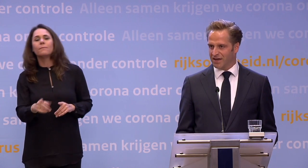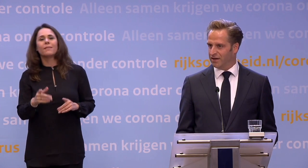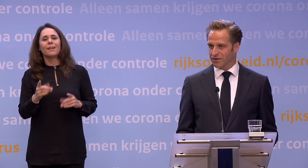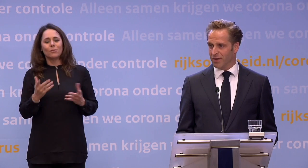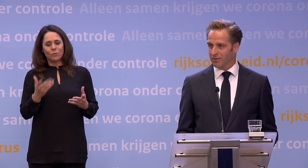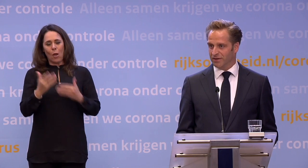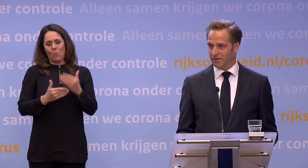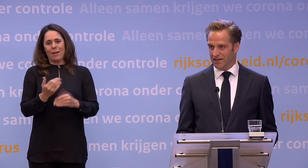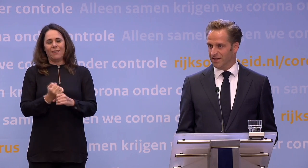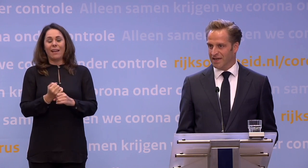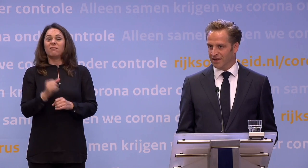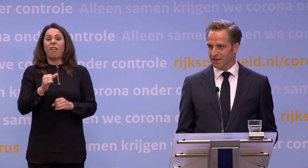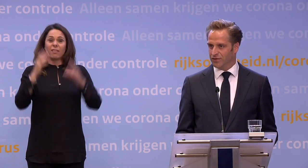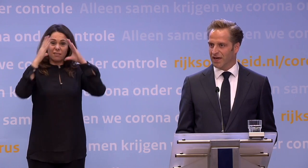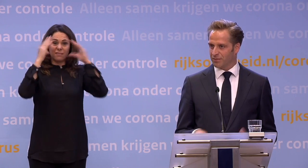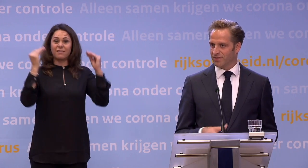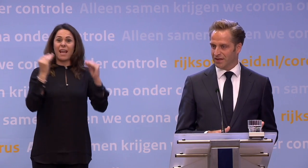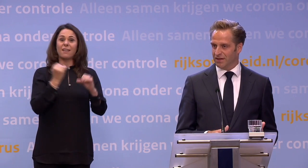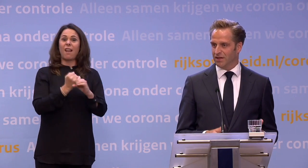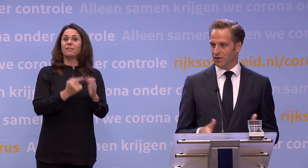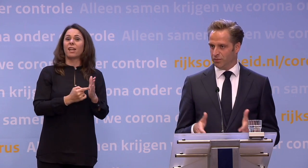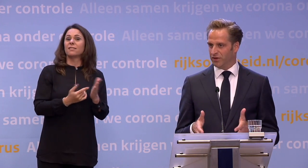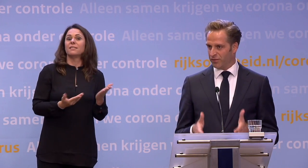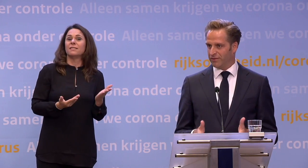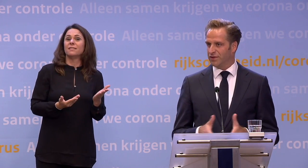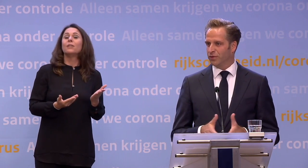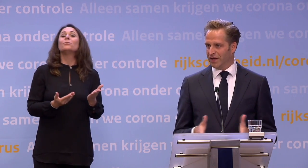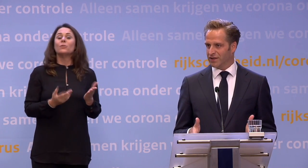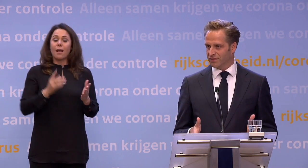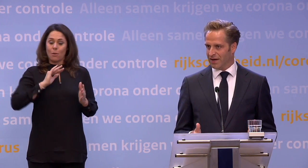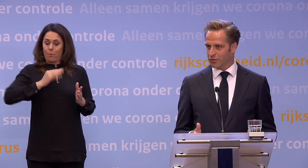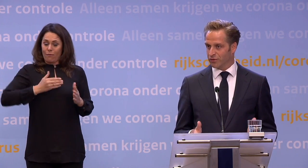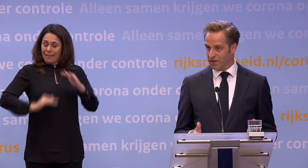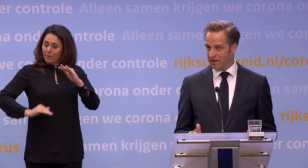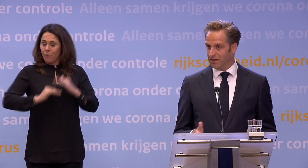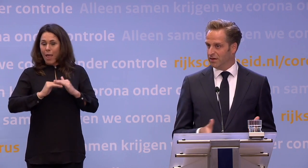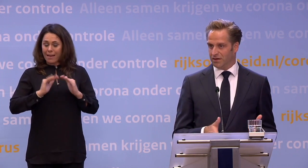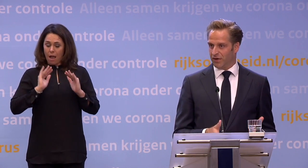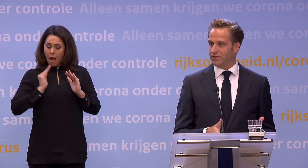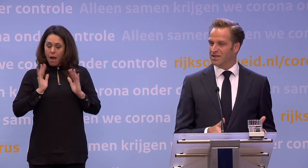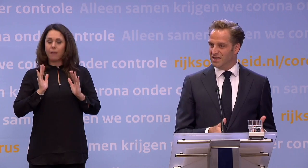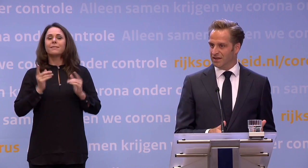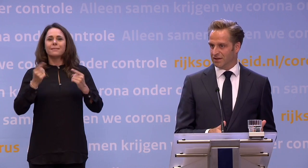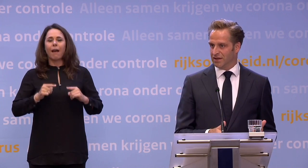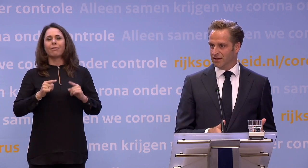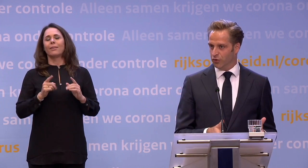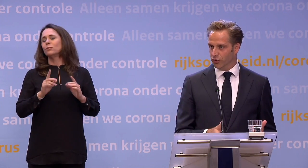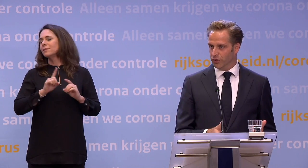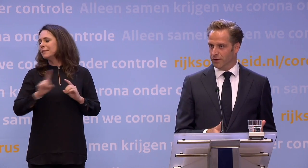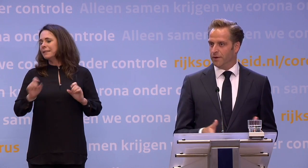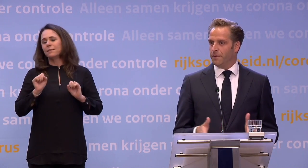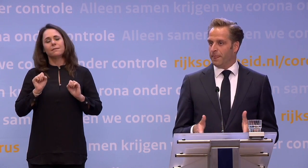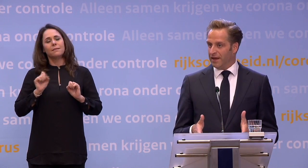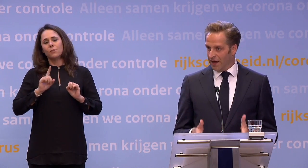Want anders gaan Nederlanders hem helemaal niet installeren. Dus die gaat pas werken op het moment dat de privacy volledig is gewaarborgd. Dus nee, de privacy is niet in het geding.